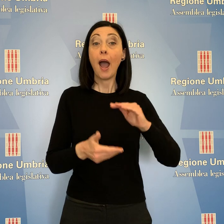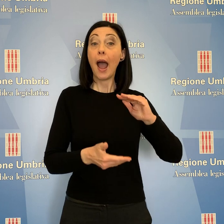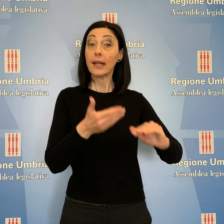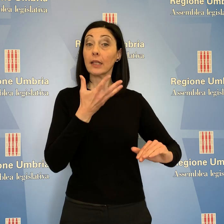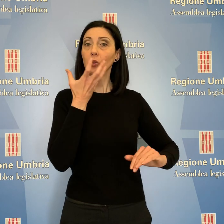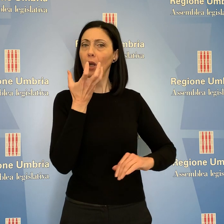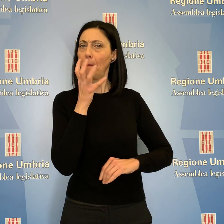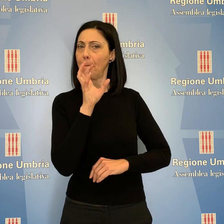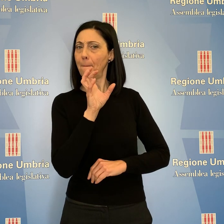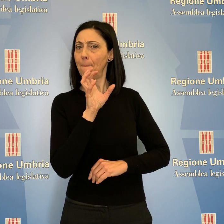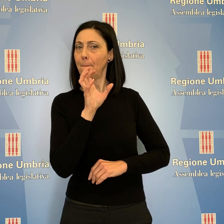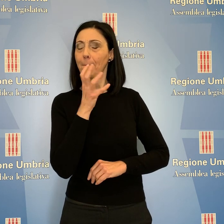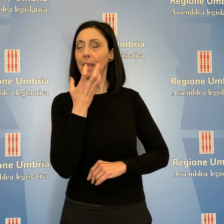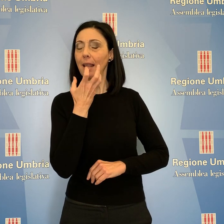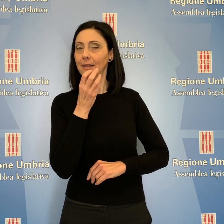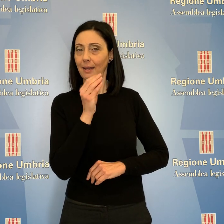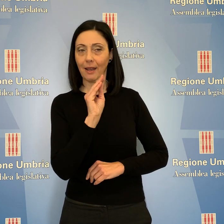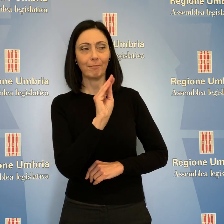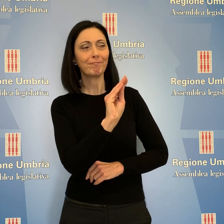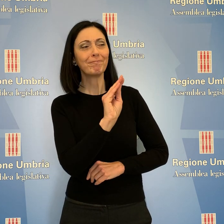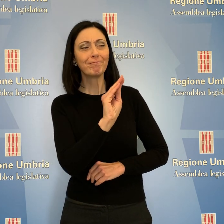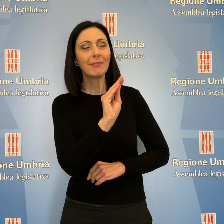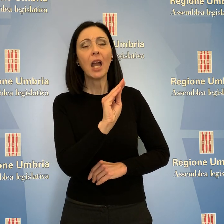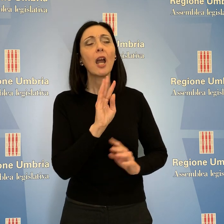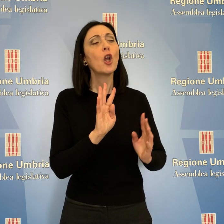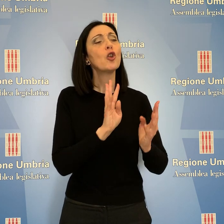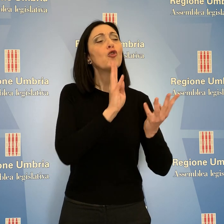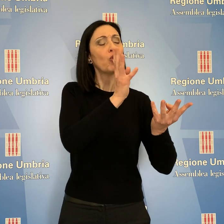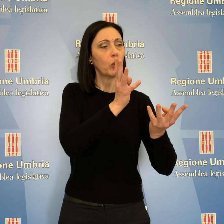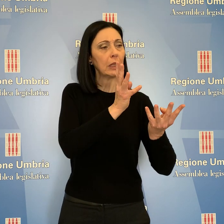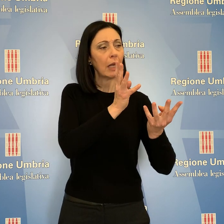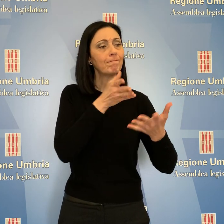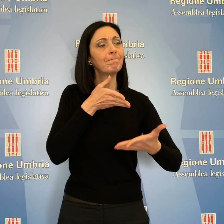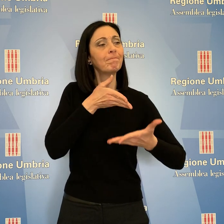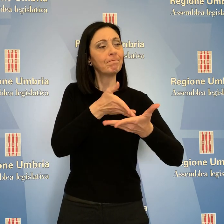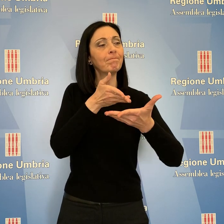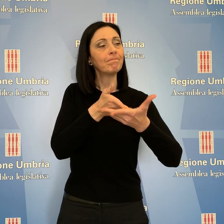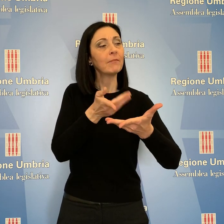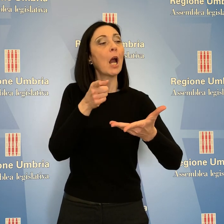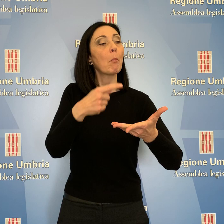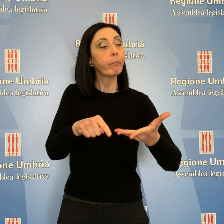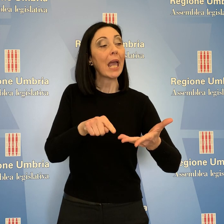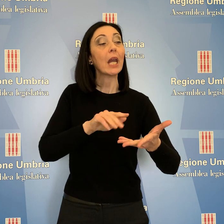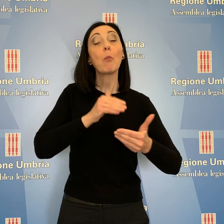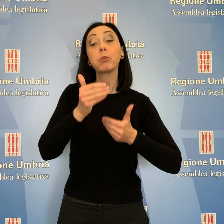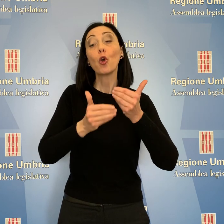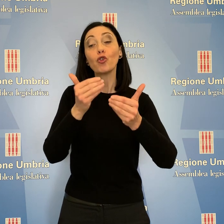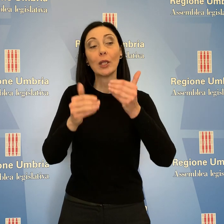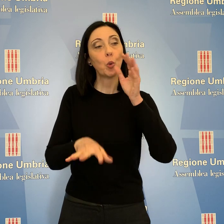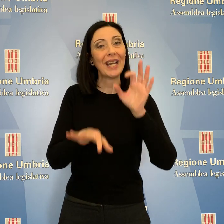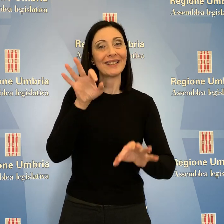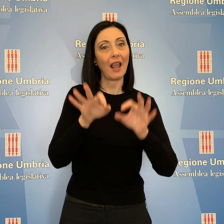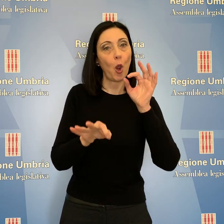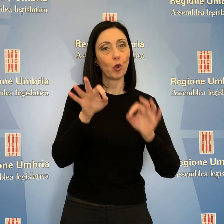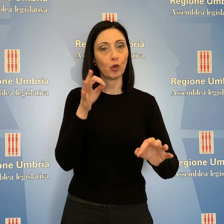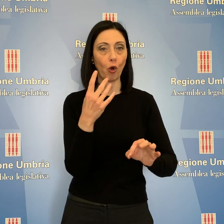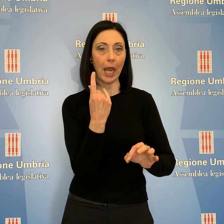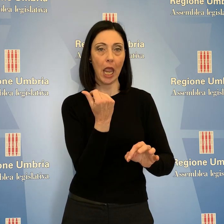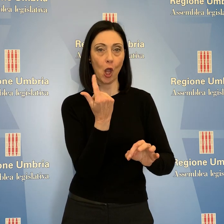'assessore Enrico Melasecche le ragioni che hanno impedito alla Giunta regionale di avviare le procedure di selezione dell'operatore economico gestore della